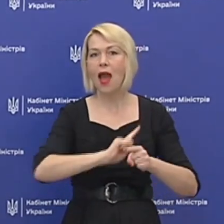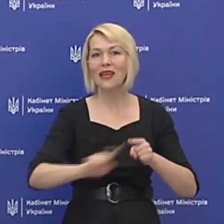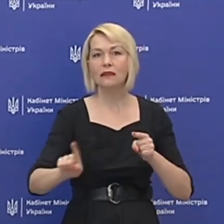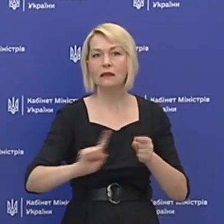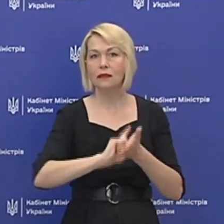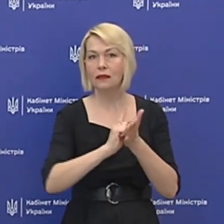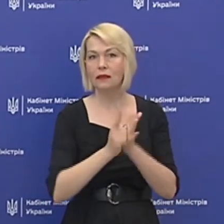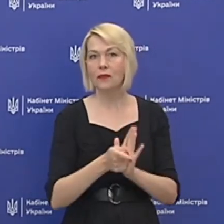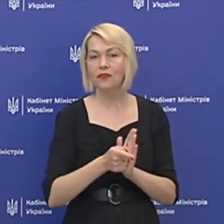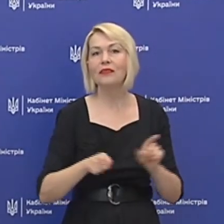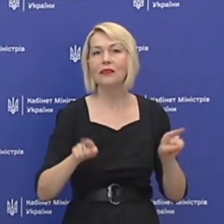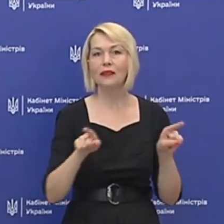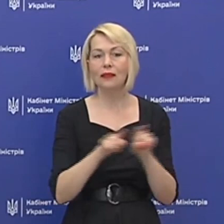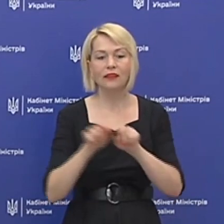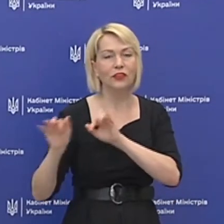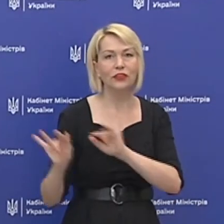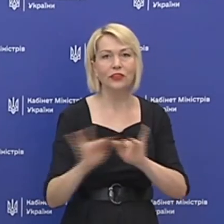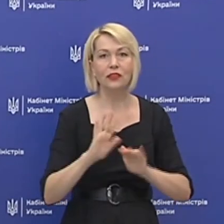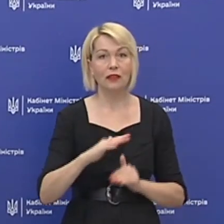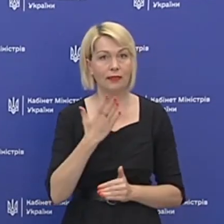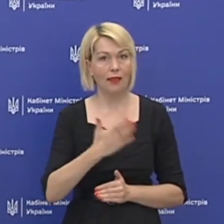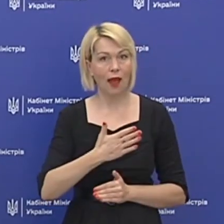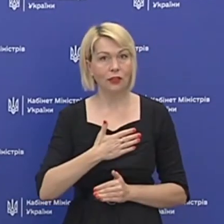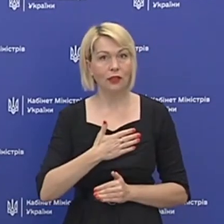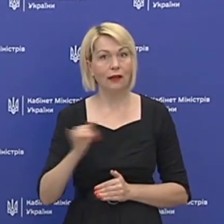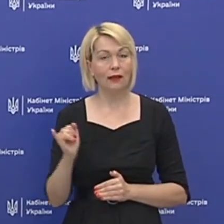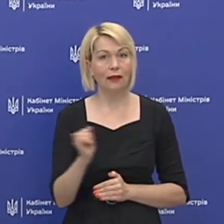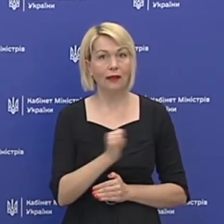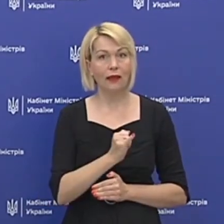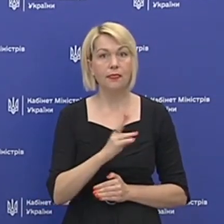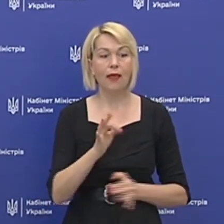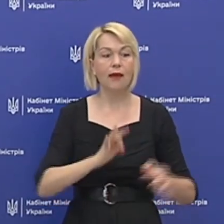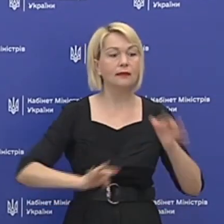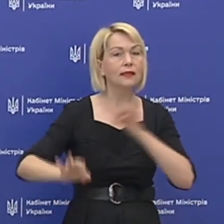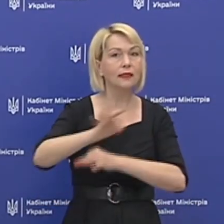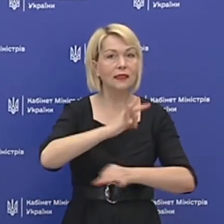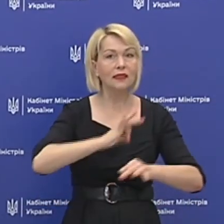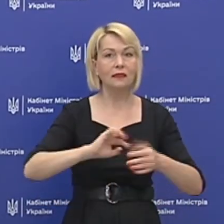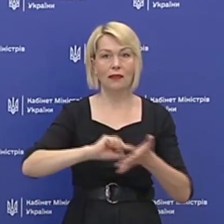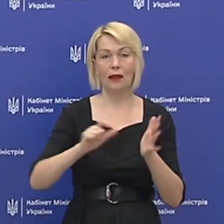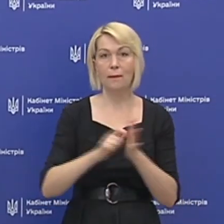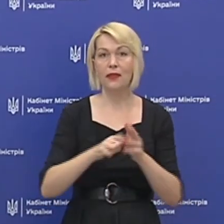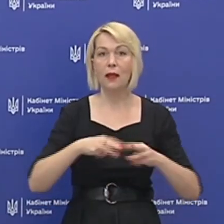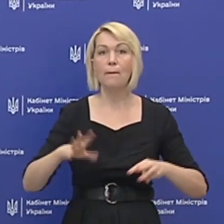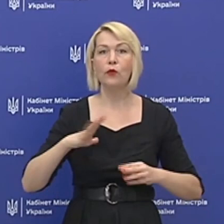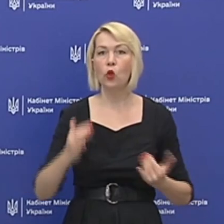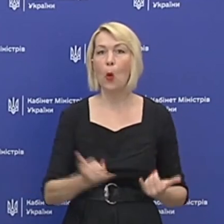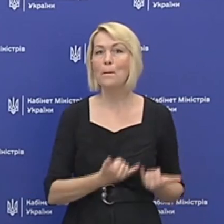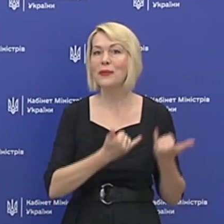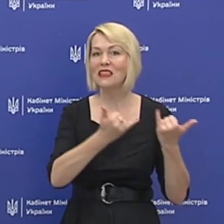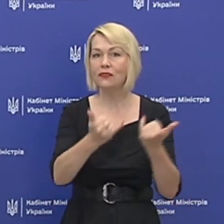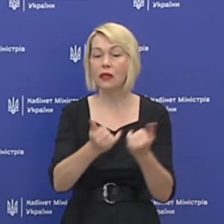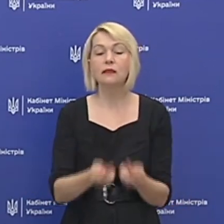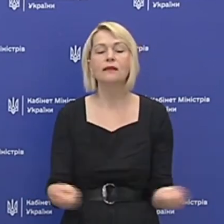дій наших і на засіданні Кабінету міністрів, який був присвячений